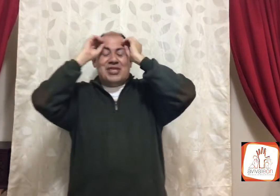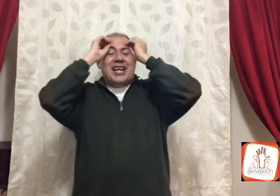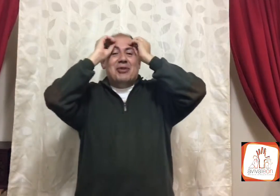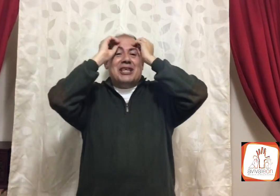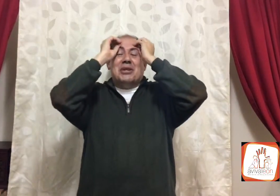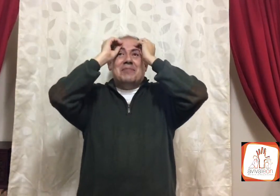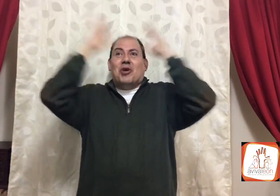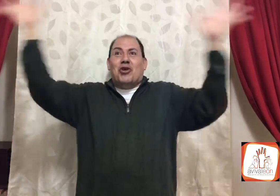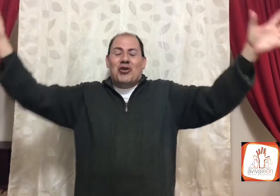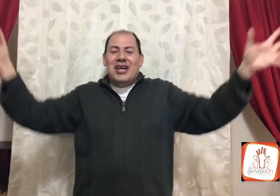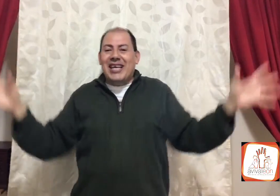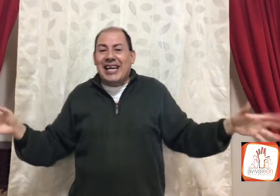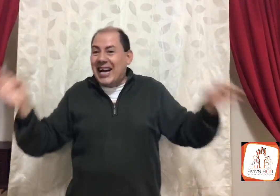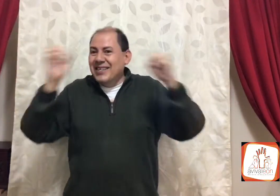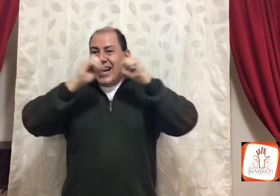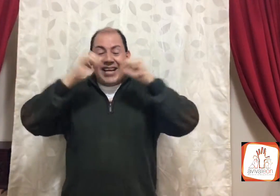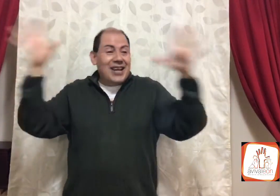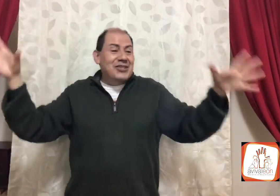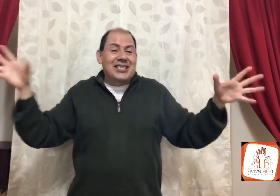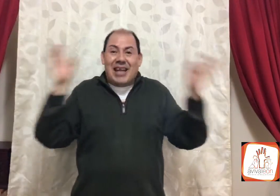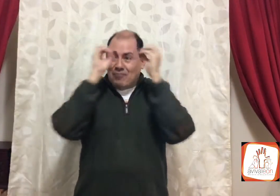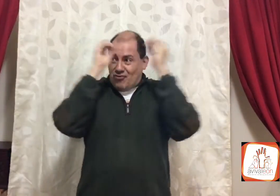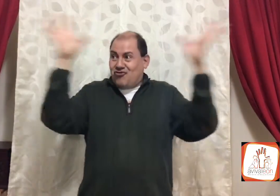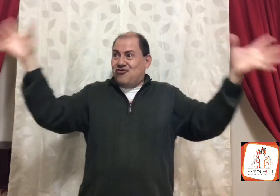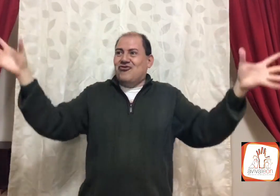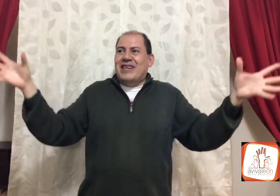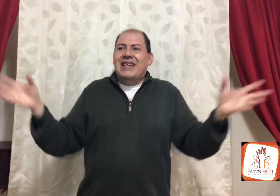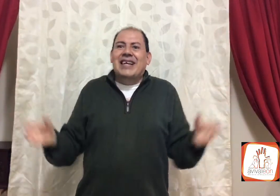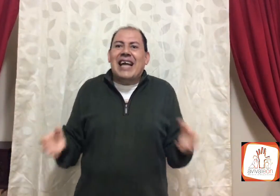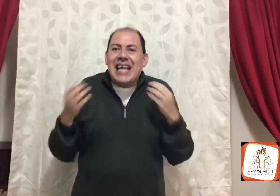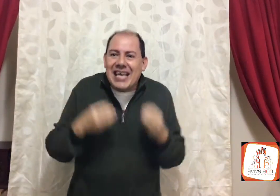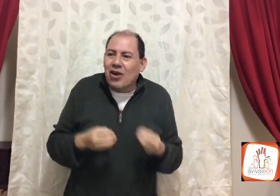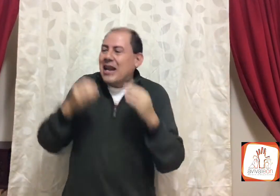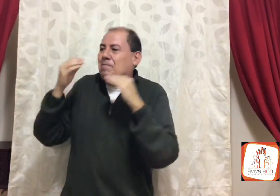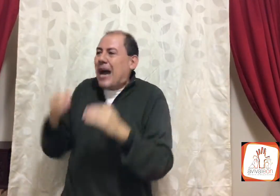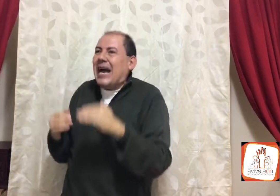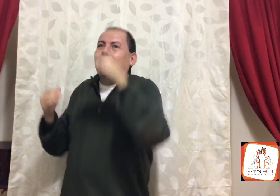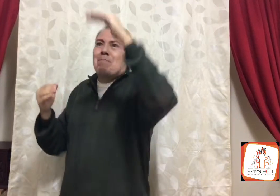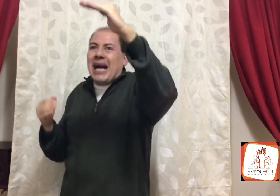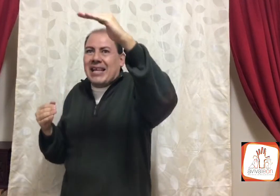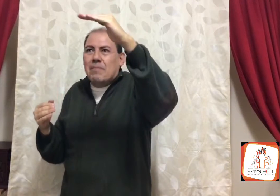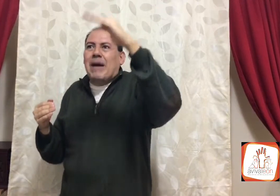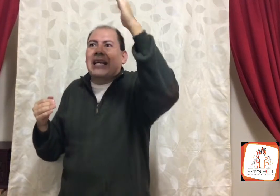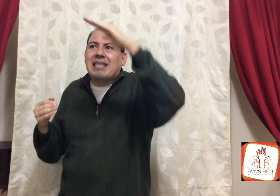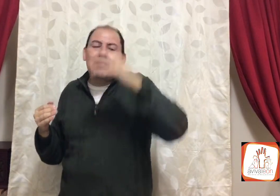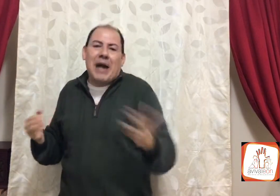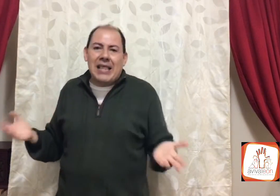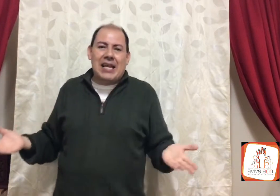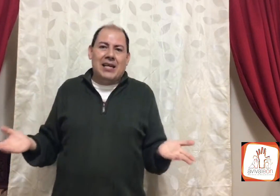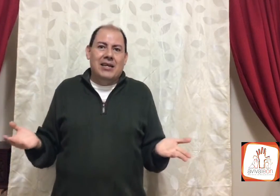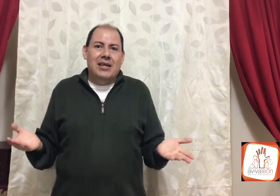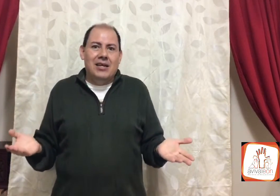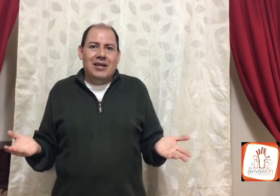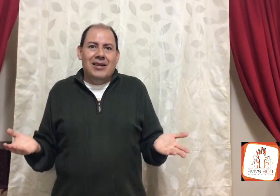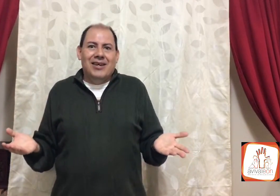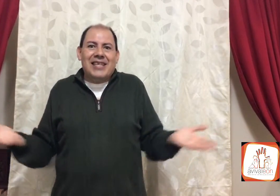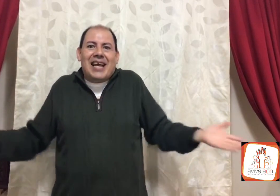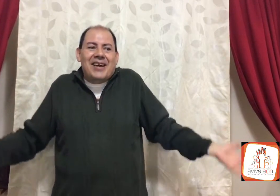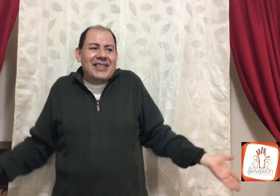cerebro te hizo así, hija, aquí los que están, ¿qué hijo le paga al padre para ser padre? O sea, ¿qué onda?